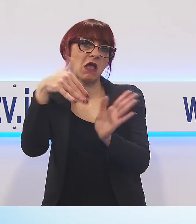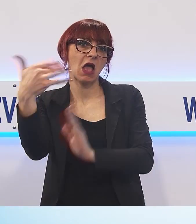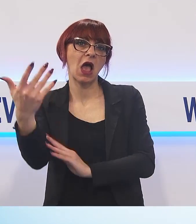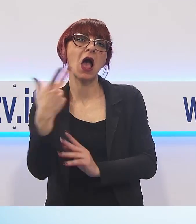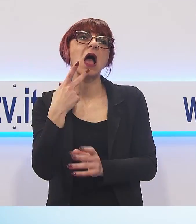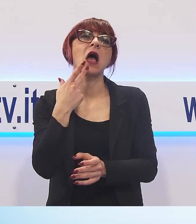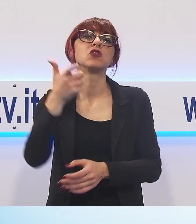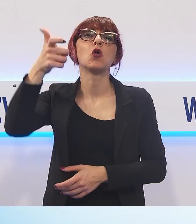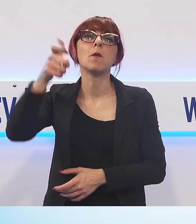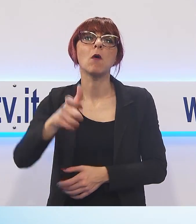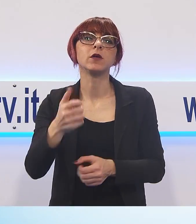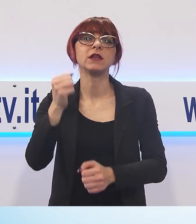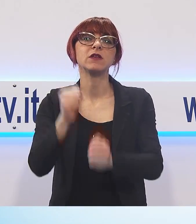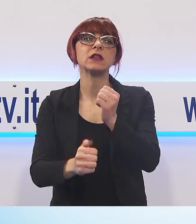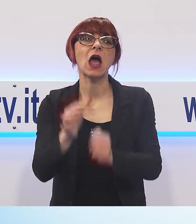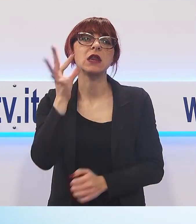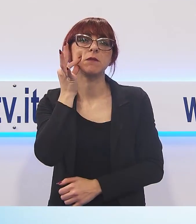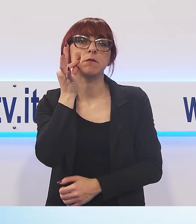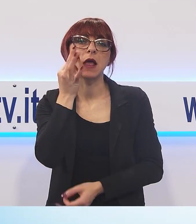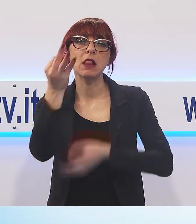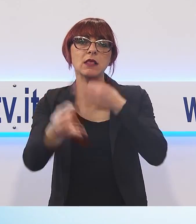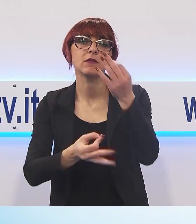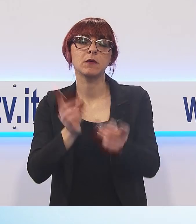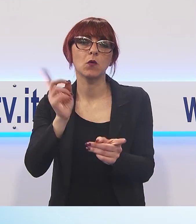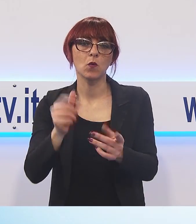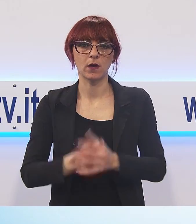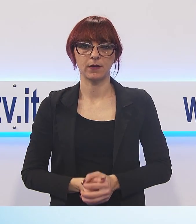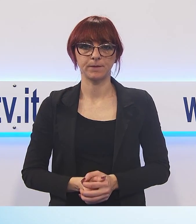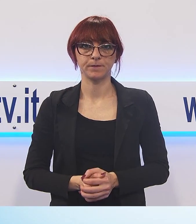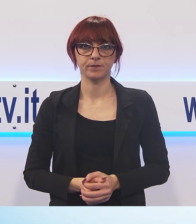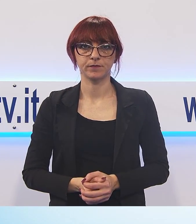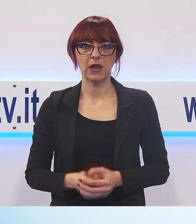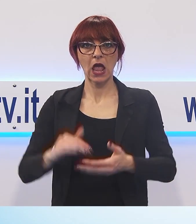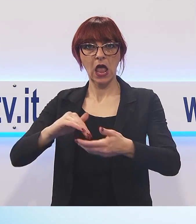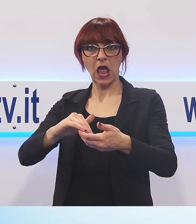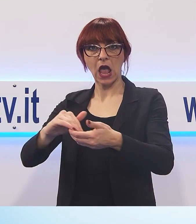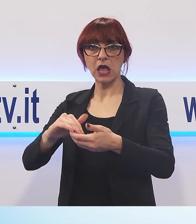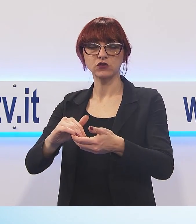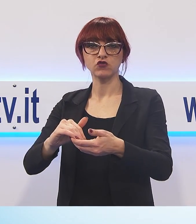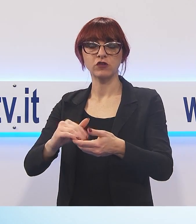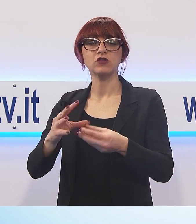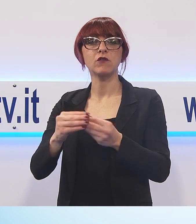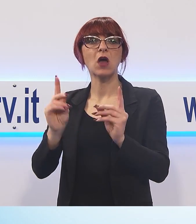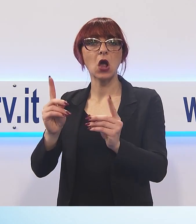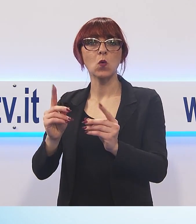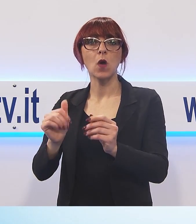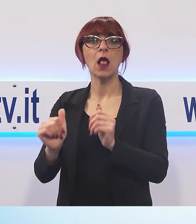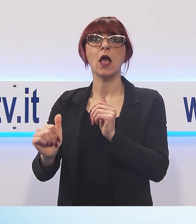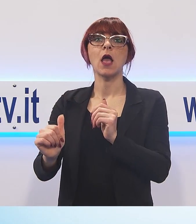danneggiare la pelle. L'associazione oltre a fare prevenzione logicamente è impegnata nella